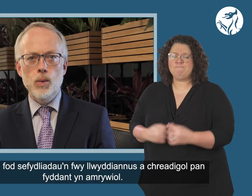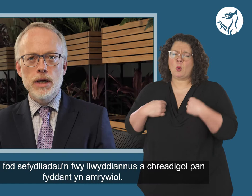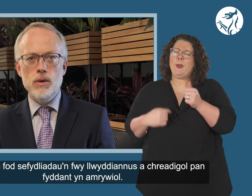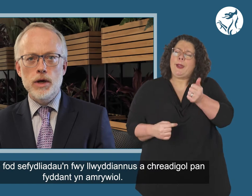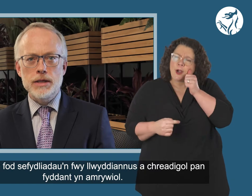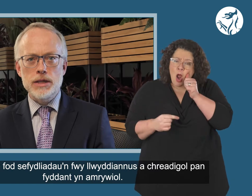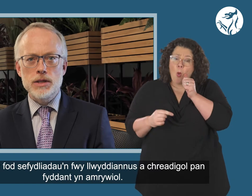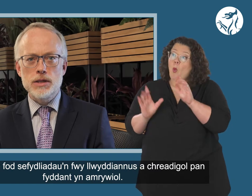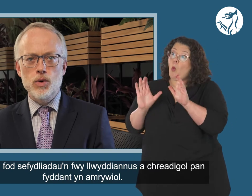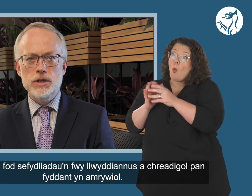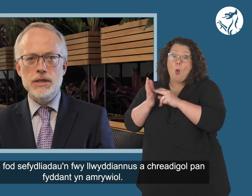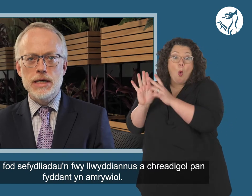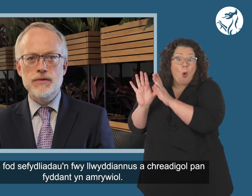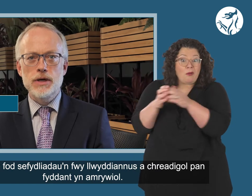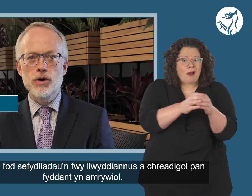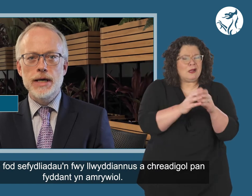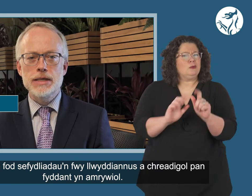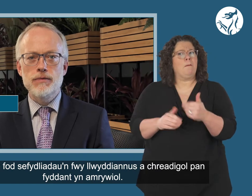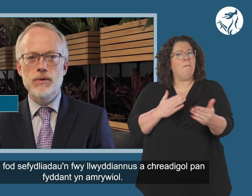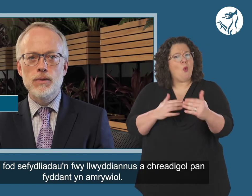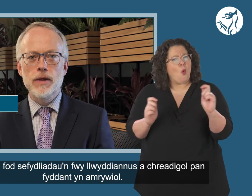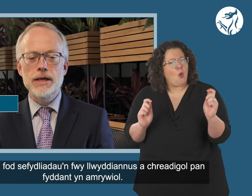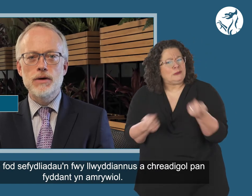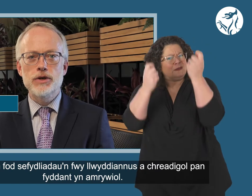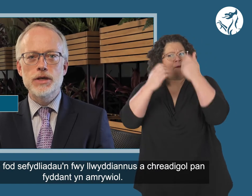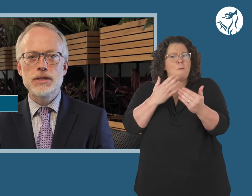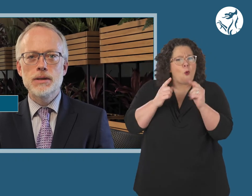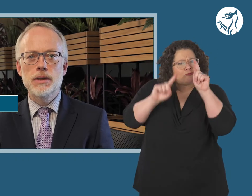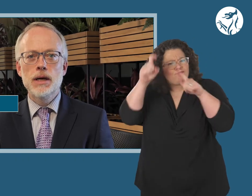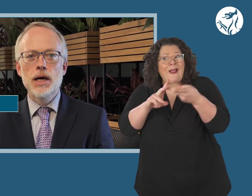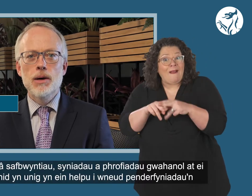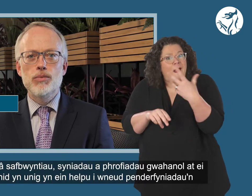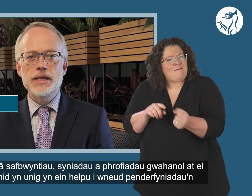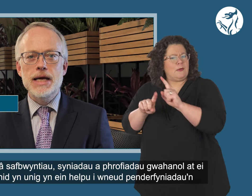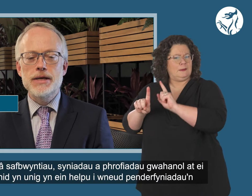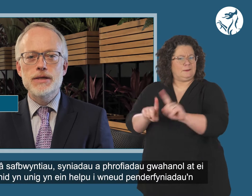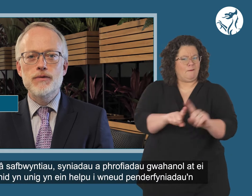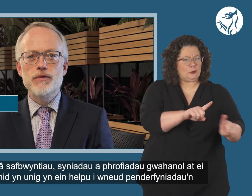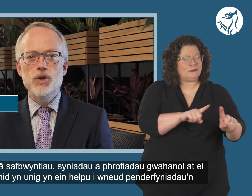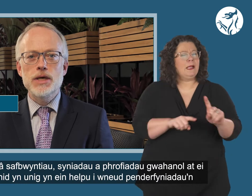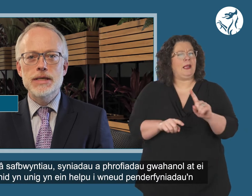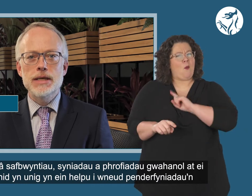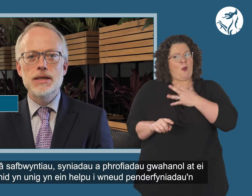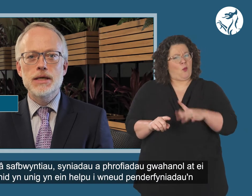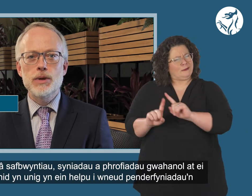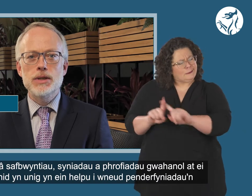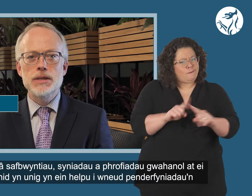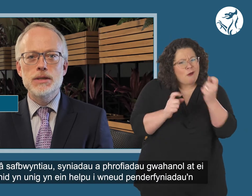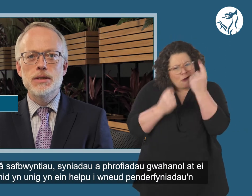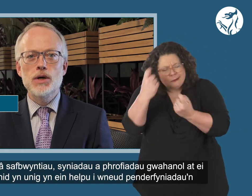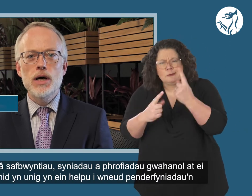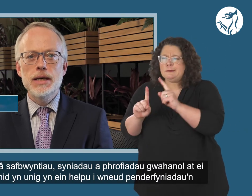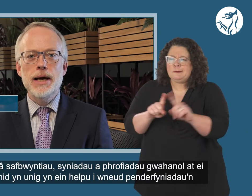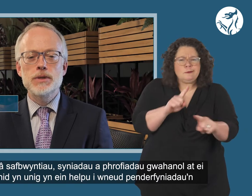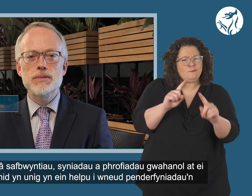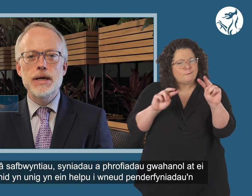We know that organisations are more successful and creative when they're diverse. Bringing together different views, ideas and experiences